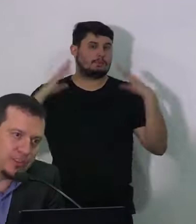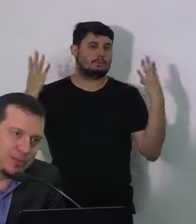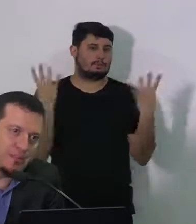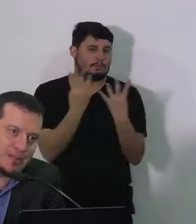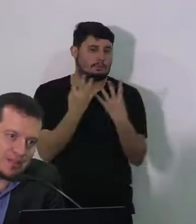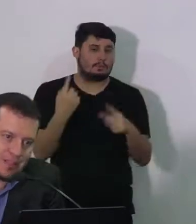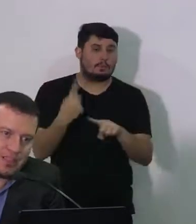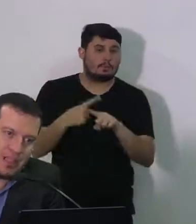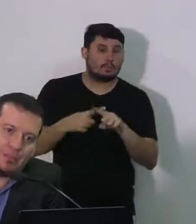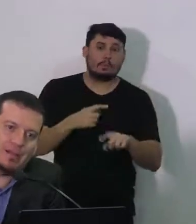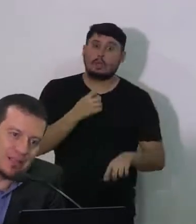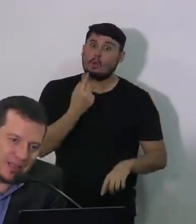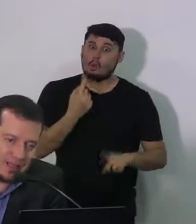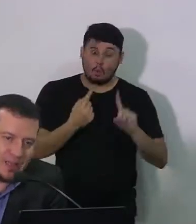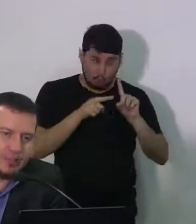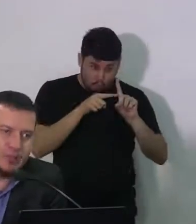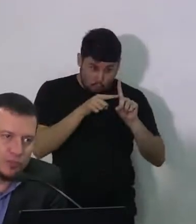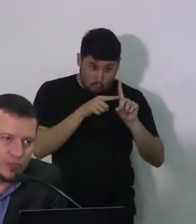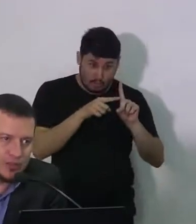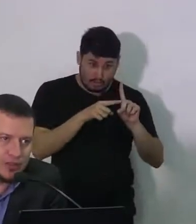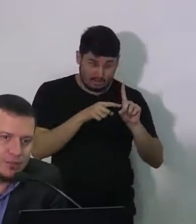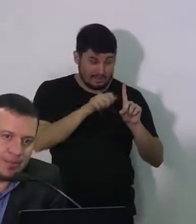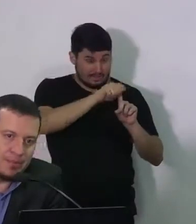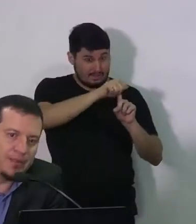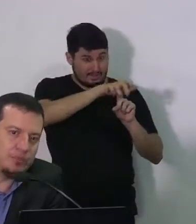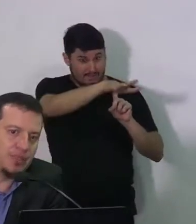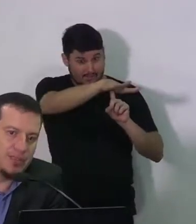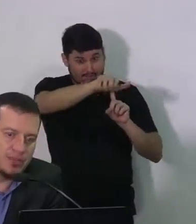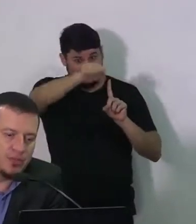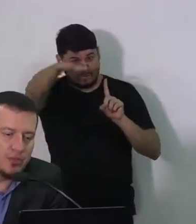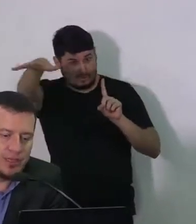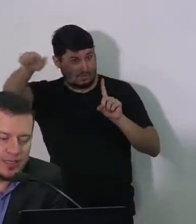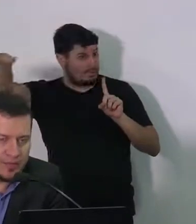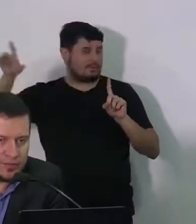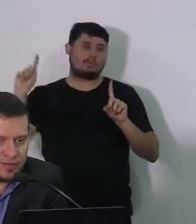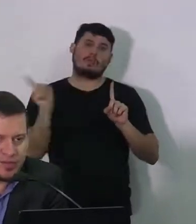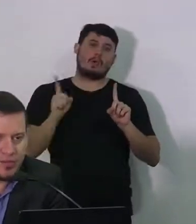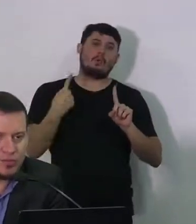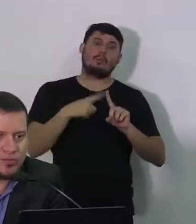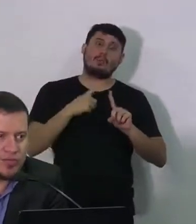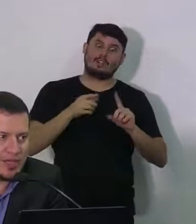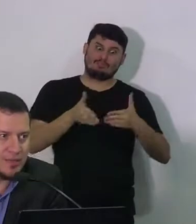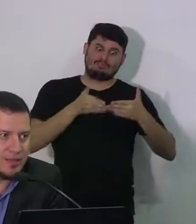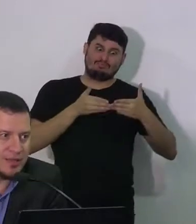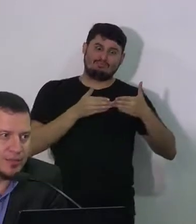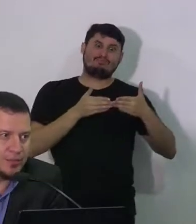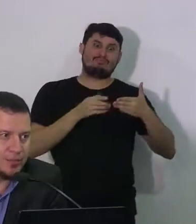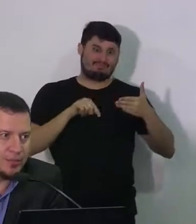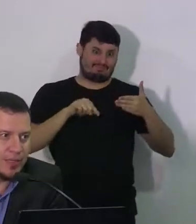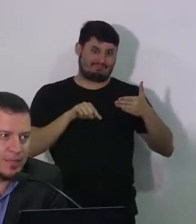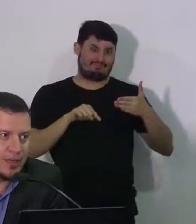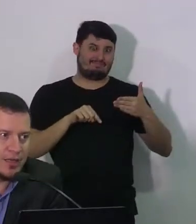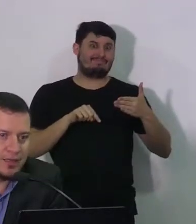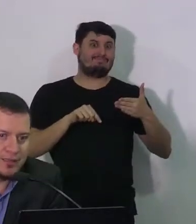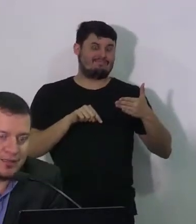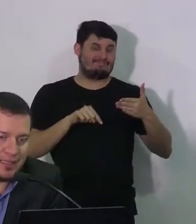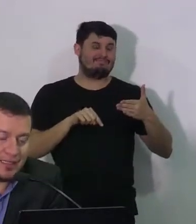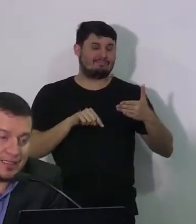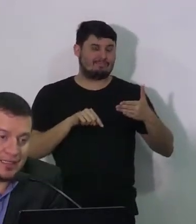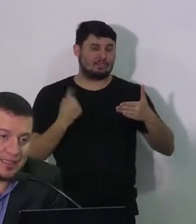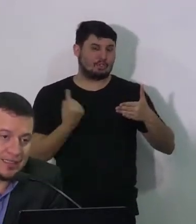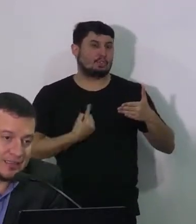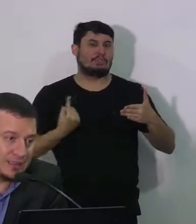uma pessoa não vai transmitir para seis, nem para três, nem para duas. Para menos do que isso. E aí o serviço de saúde consegue passar pelo problema